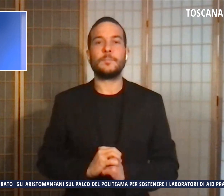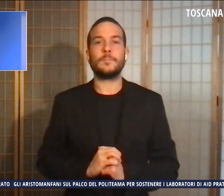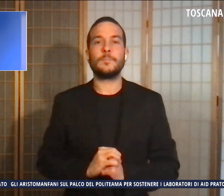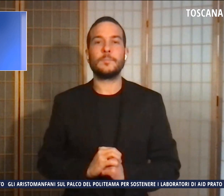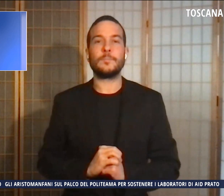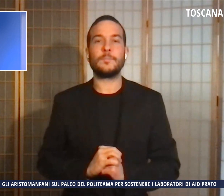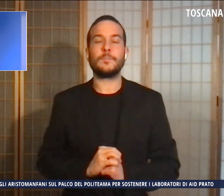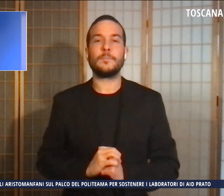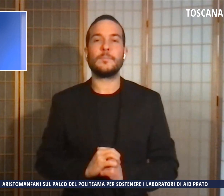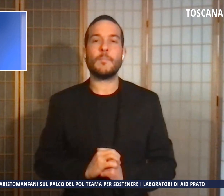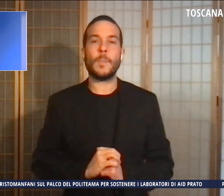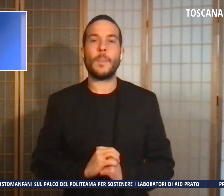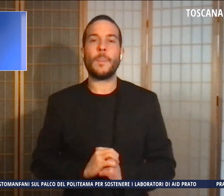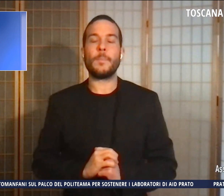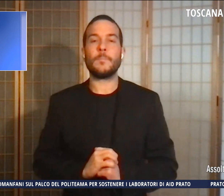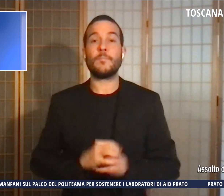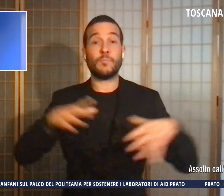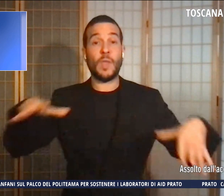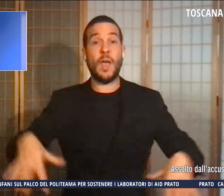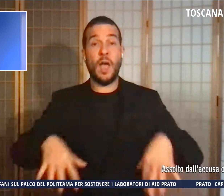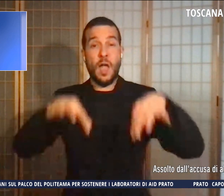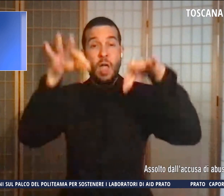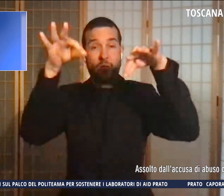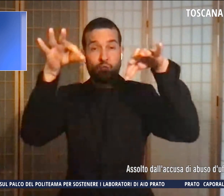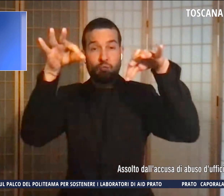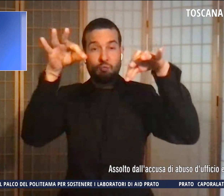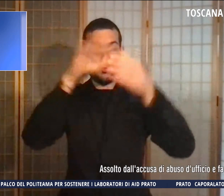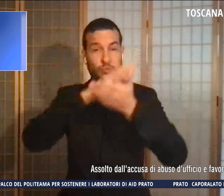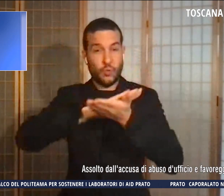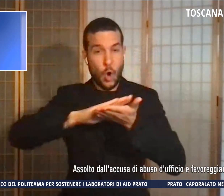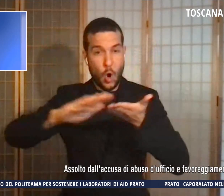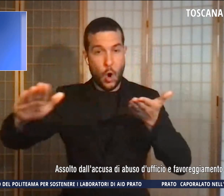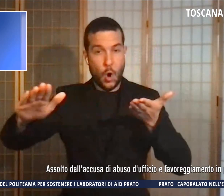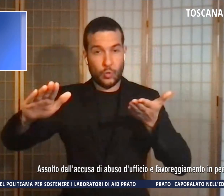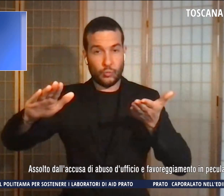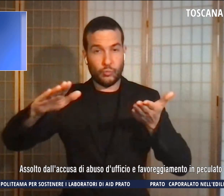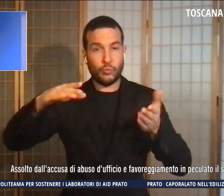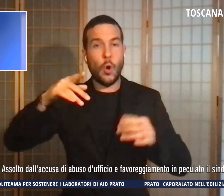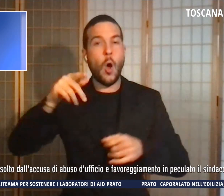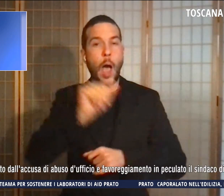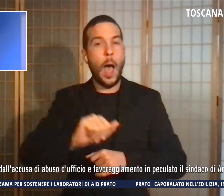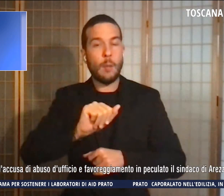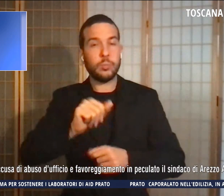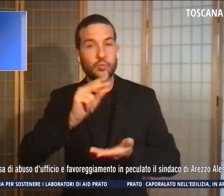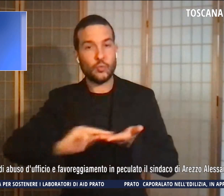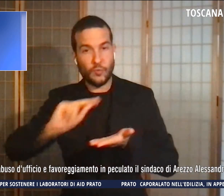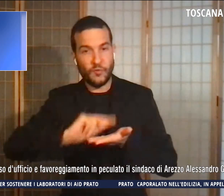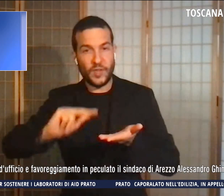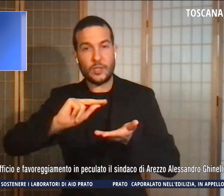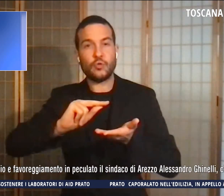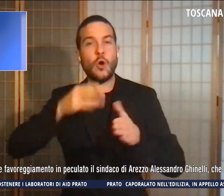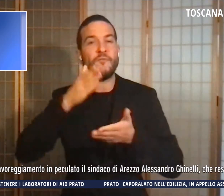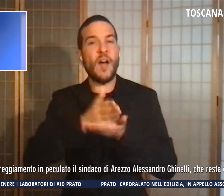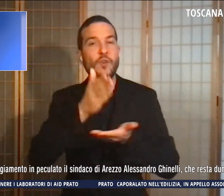Assolto dall'accusa di abuso d'ufficio e favoreggiamento in peculato il